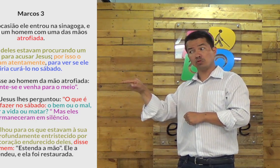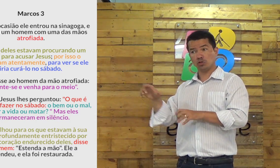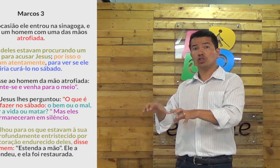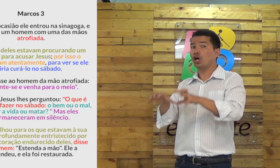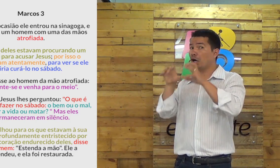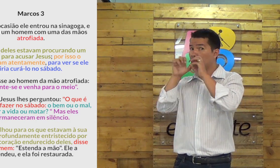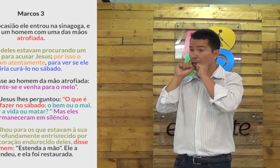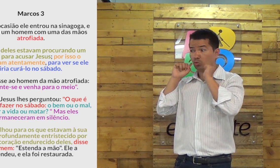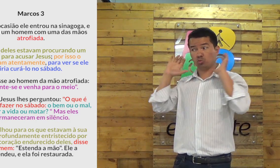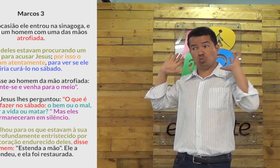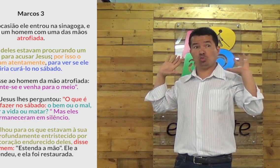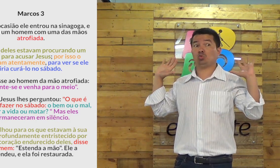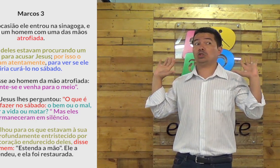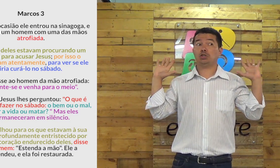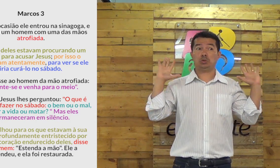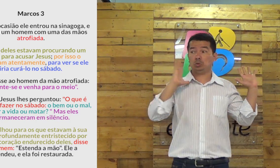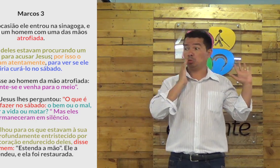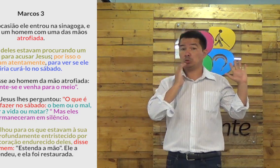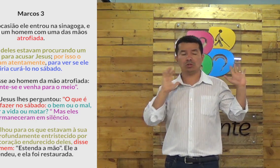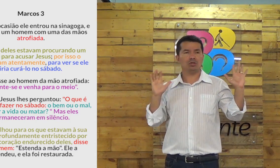culpa podia ser do pai ou da mãe não sei.